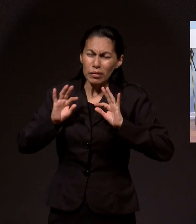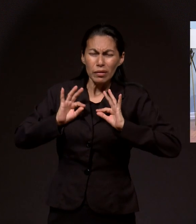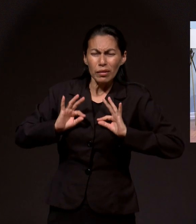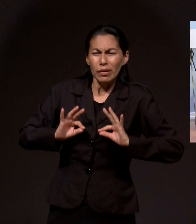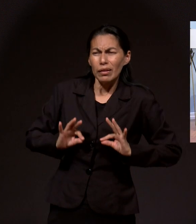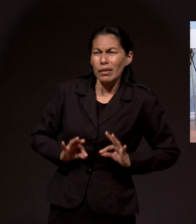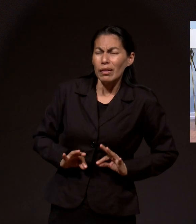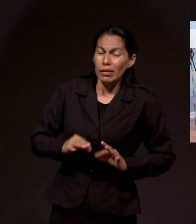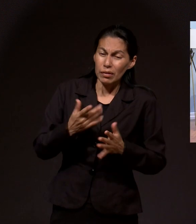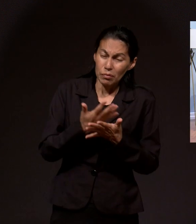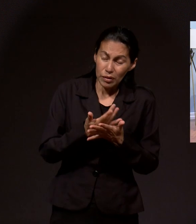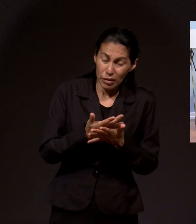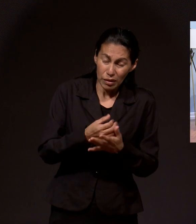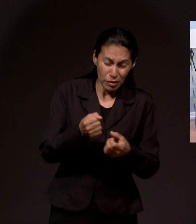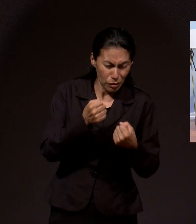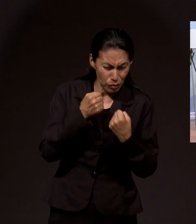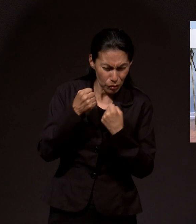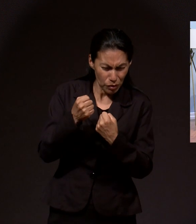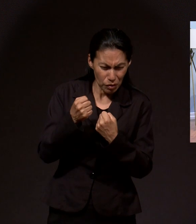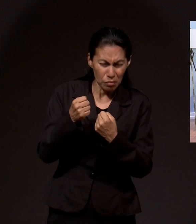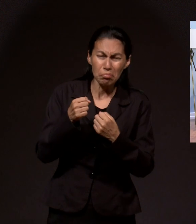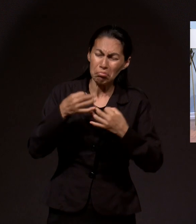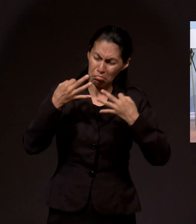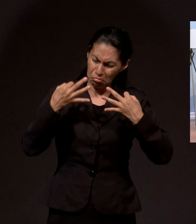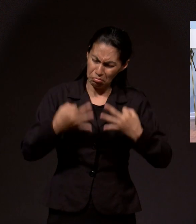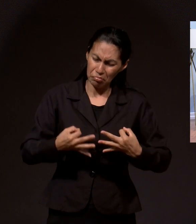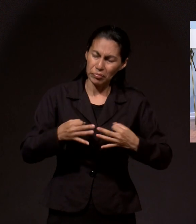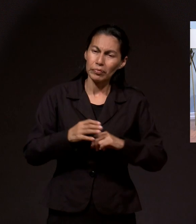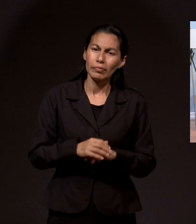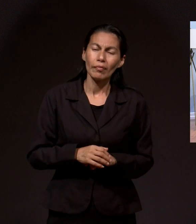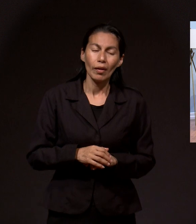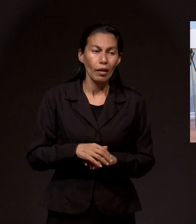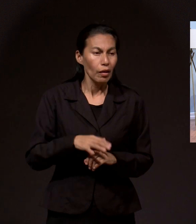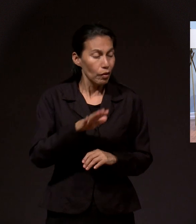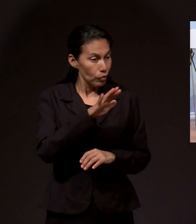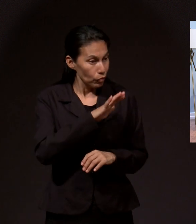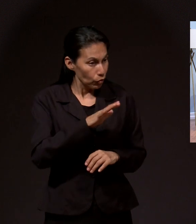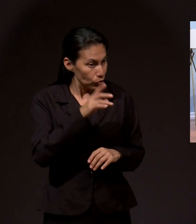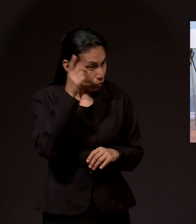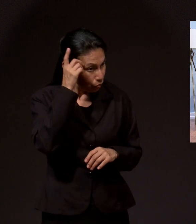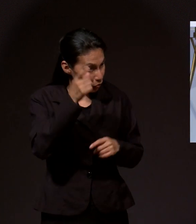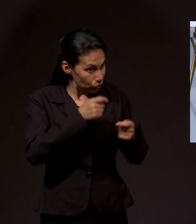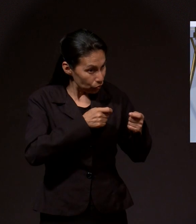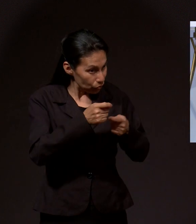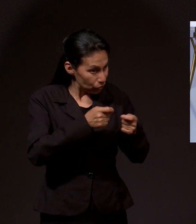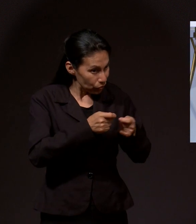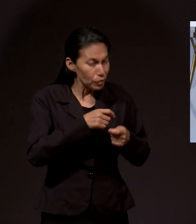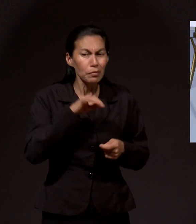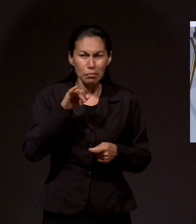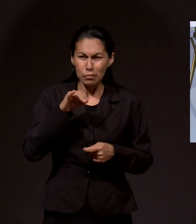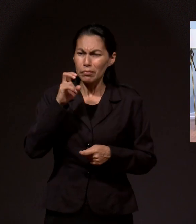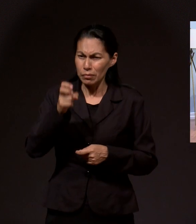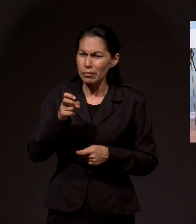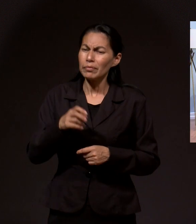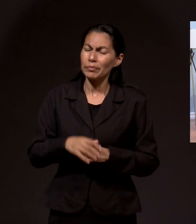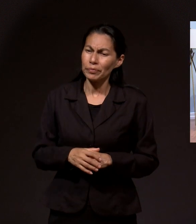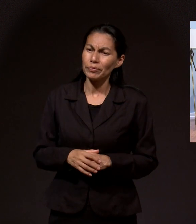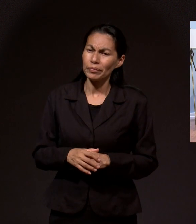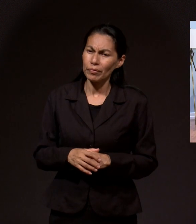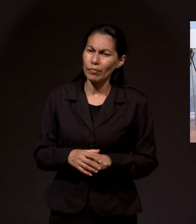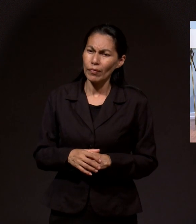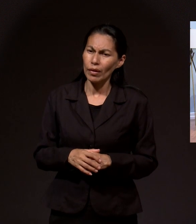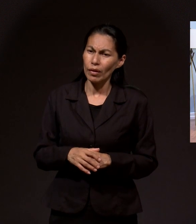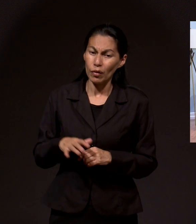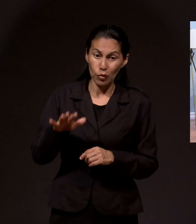para darnos esa esperanza, esa seguridad que todo va a salir bien. Que todo está bajo el control de Dios, que nos ama.